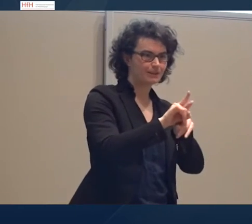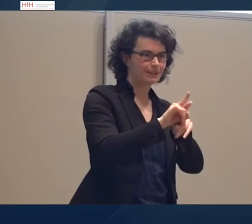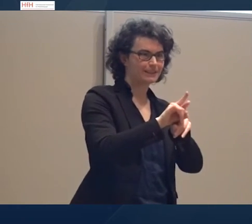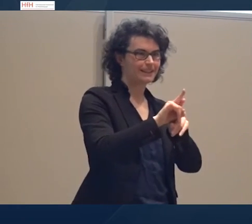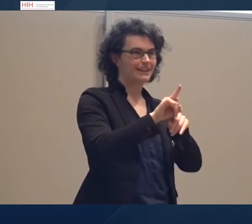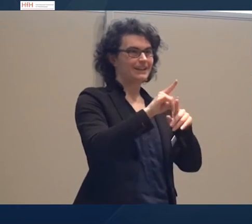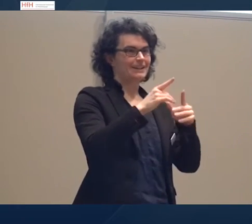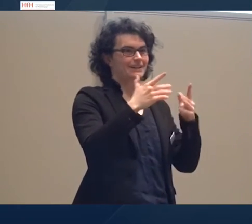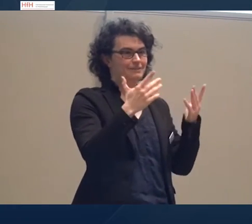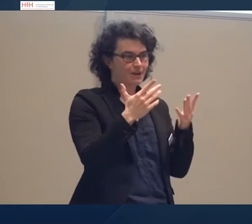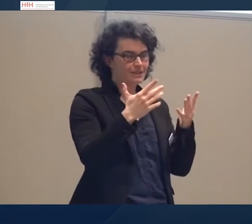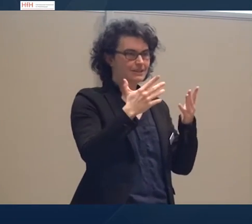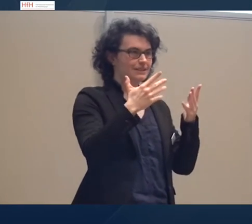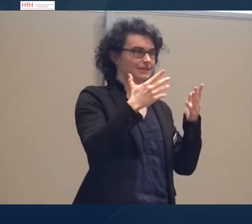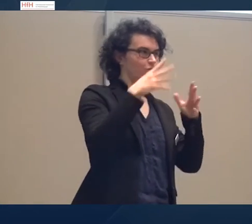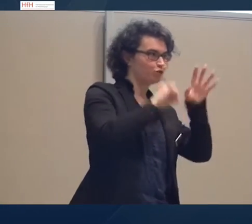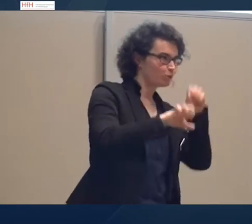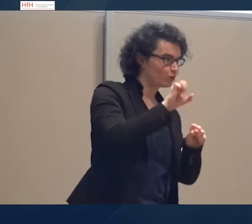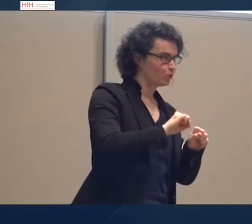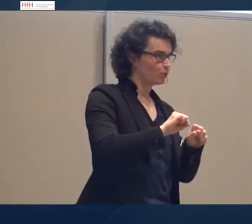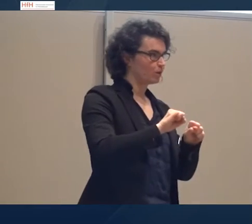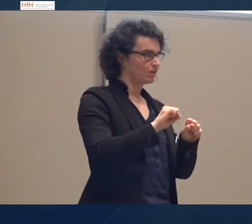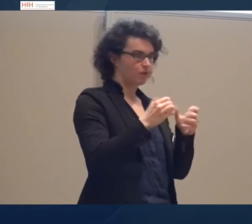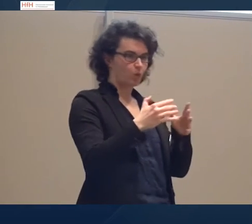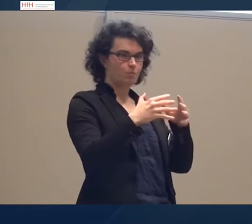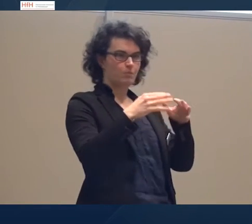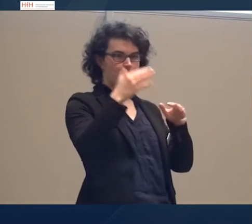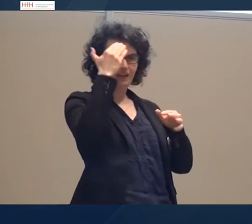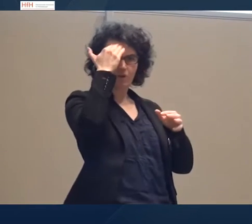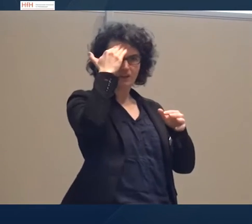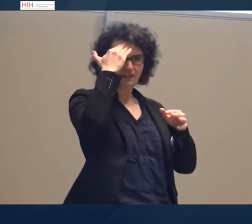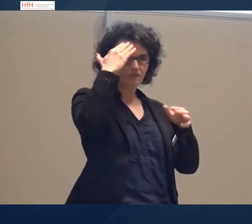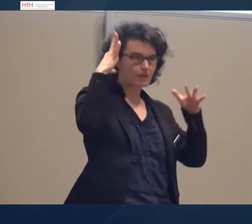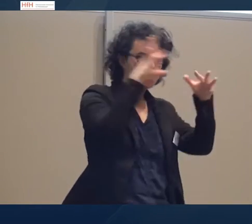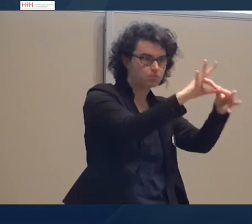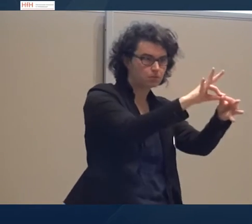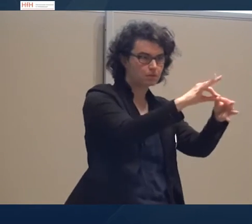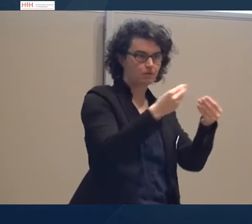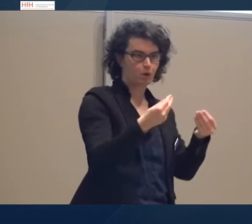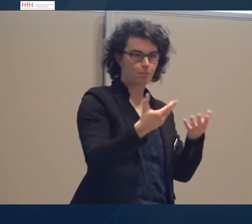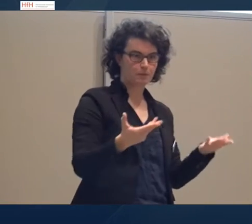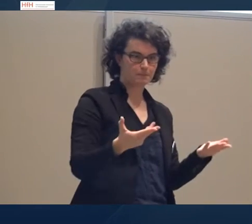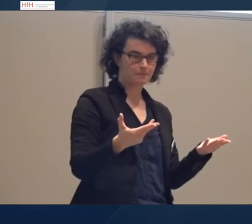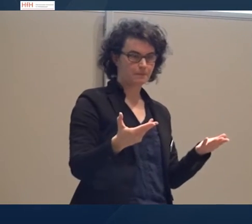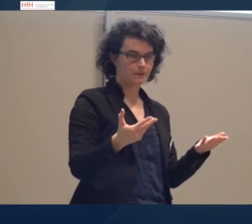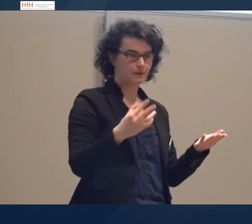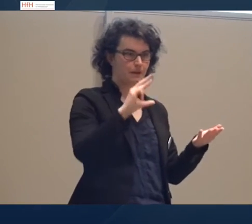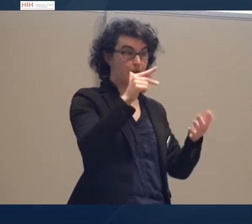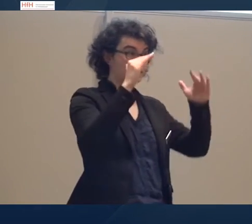Was ist die Titelstruktur im Text? Darum verbinden wir das objektiv miteinander. Das dritte wäre die Intention. Das ist auch sehr